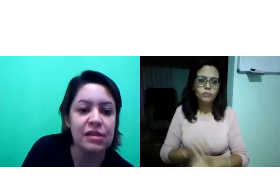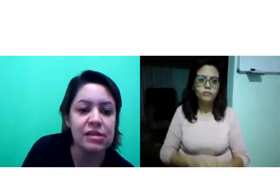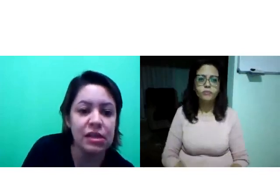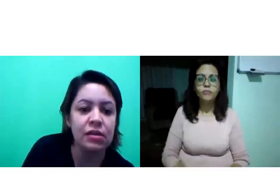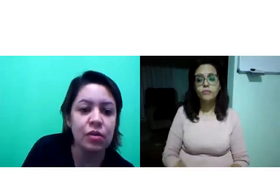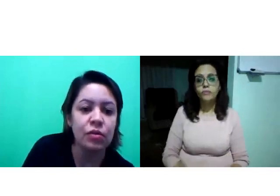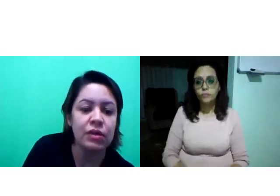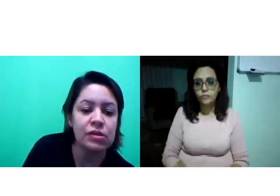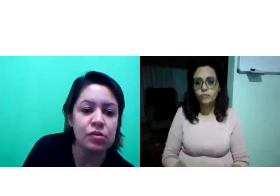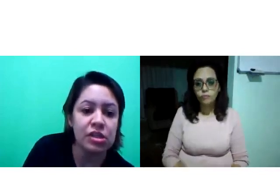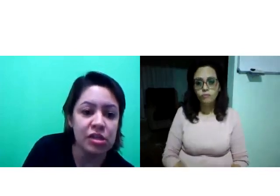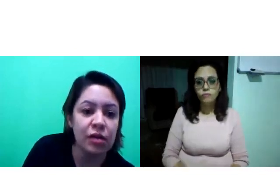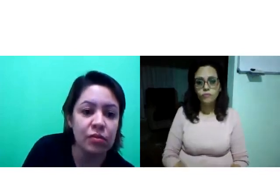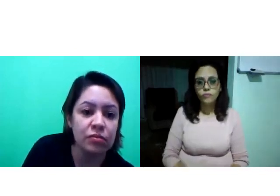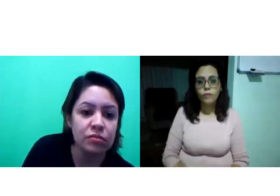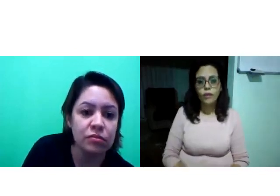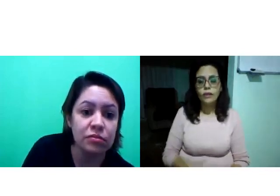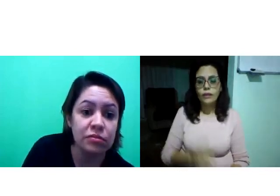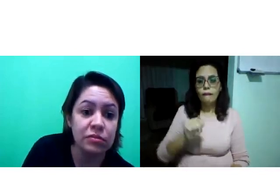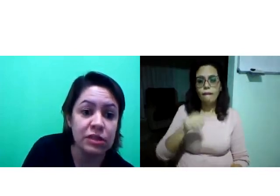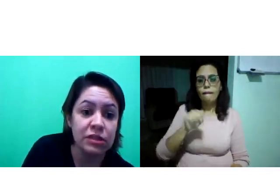prejudicar, sim, o texto original.